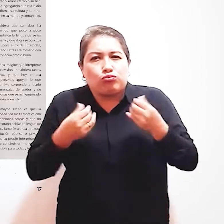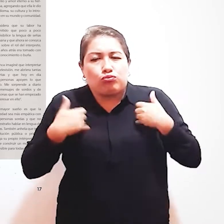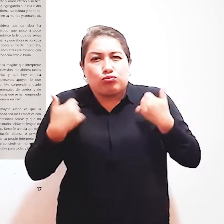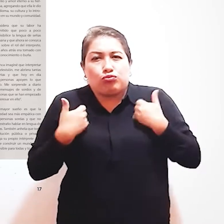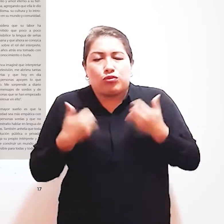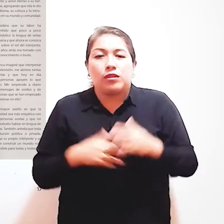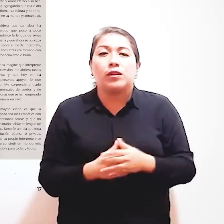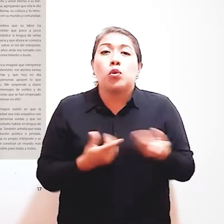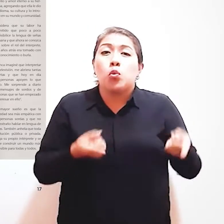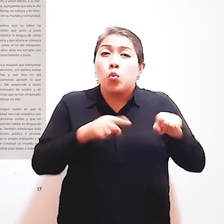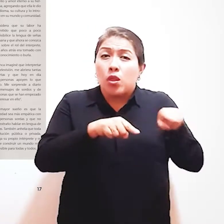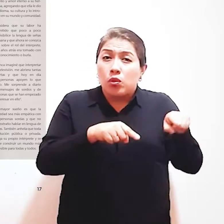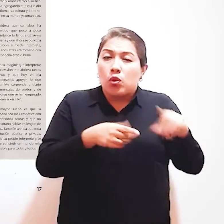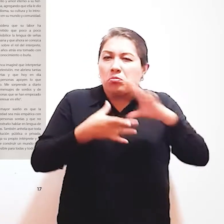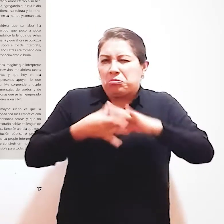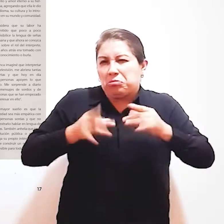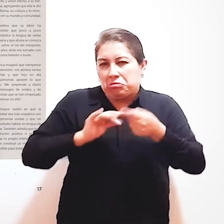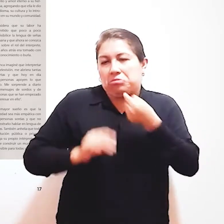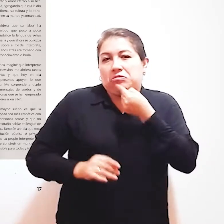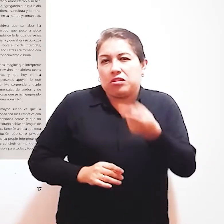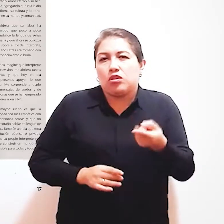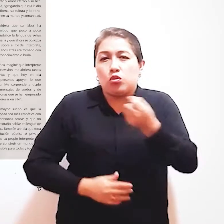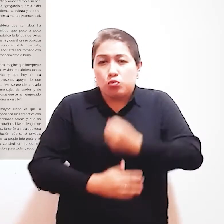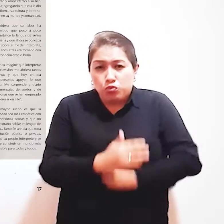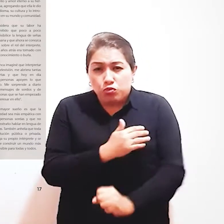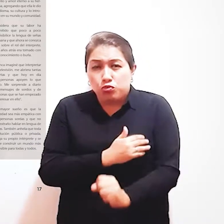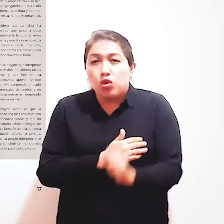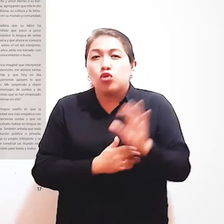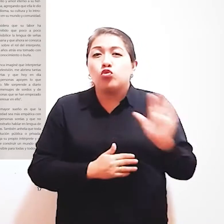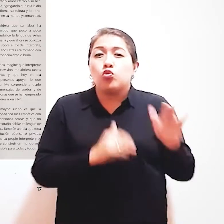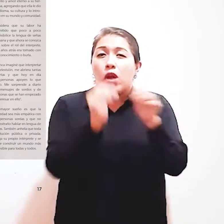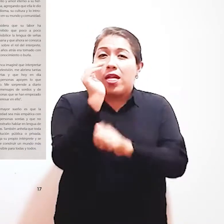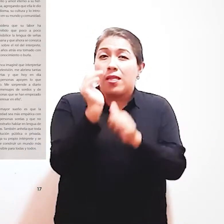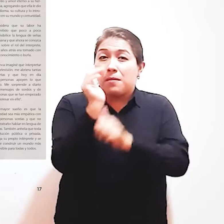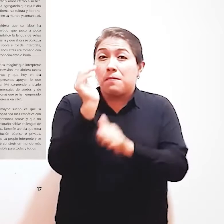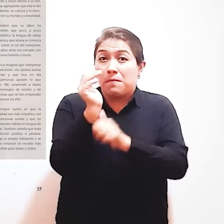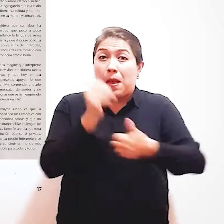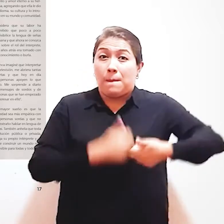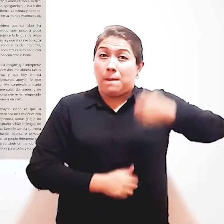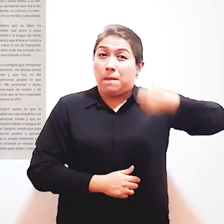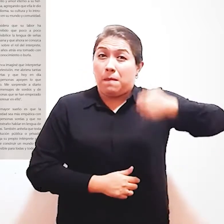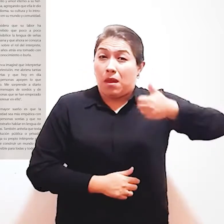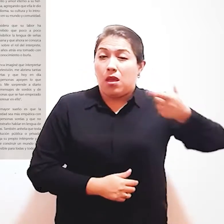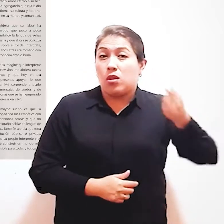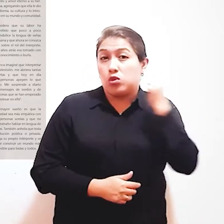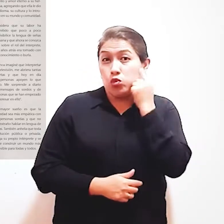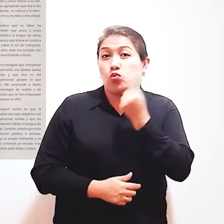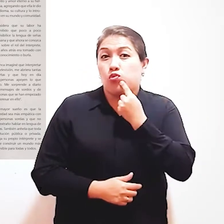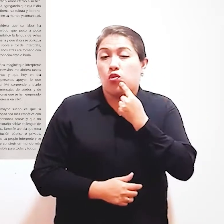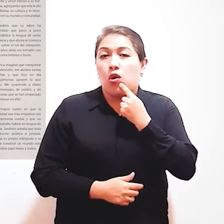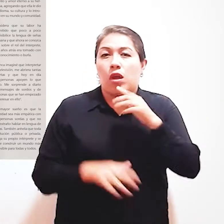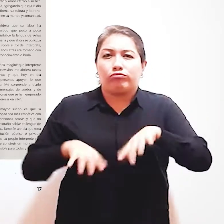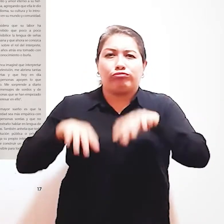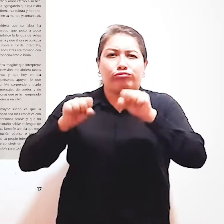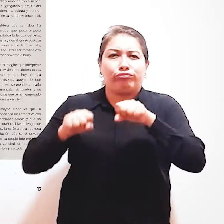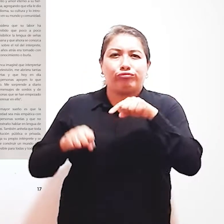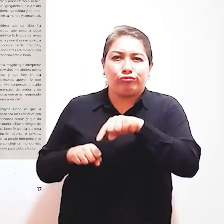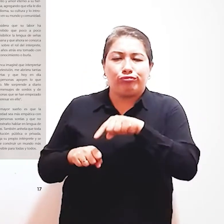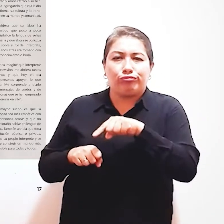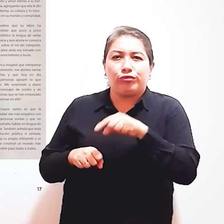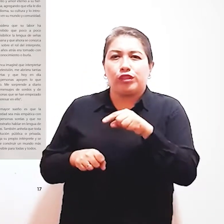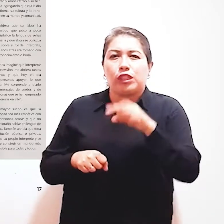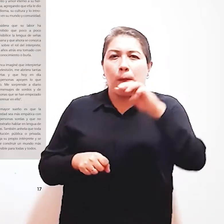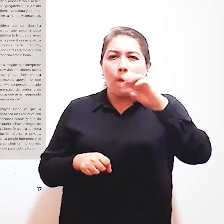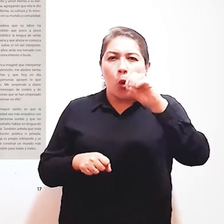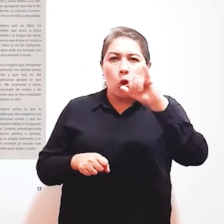edad Cuenta que poco después de haber nacido Su hermana mayor Que tenía discapacidad auditiva Se hizo cargo de su